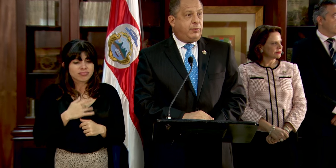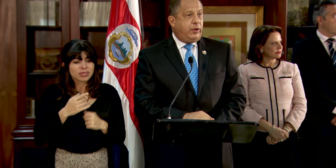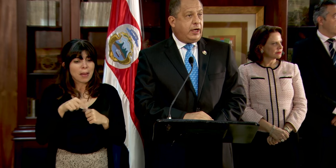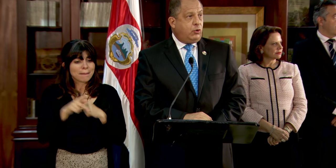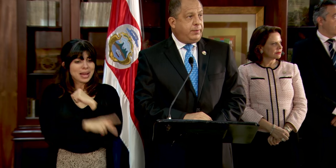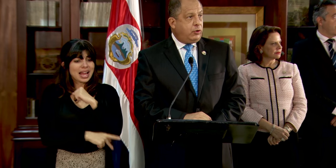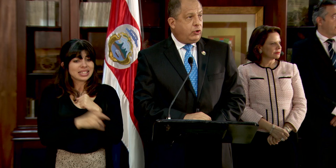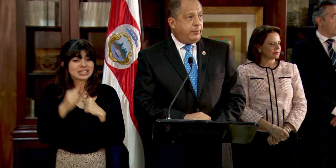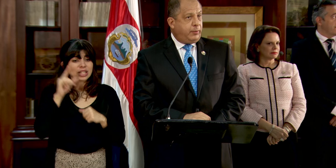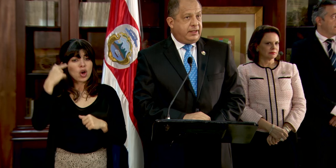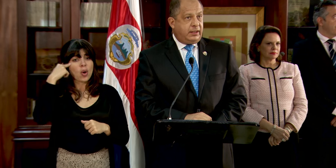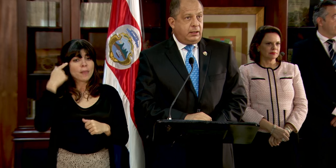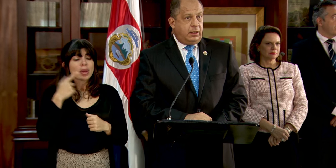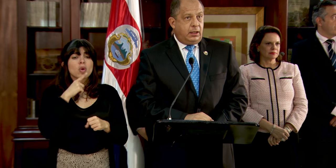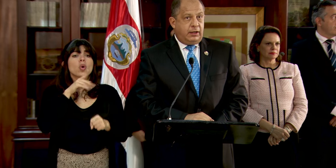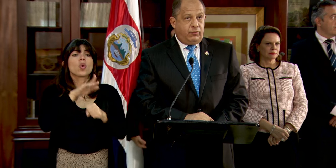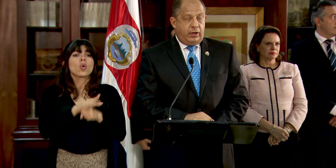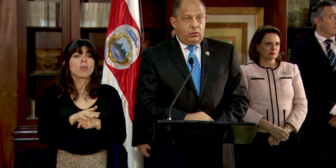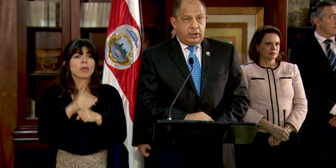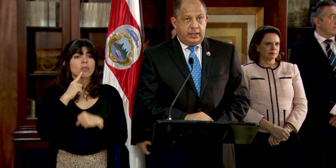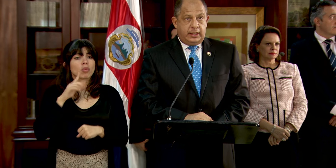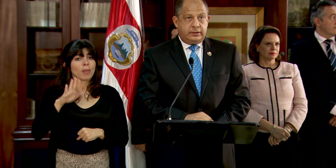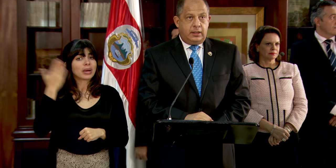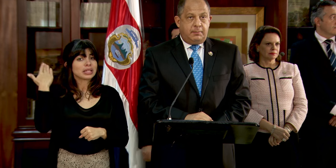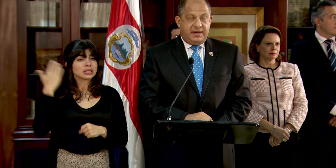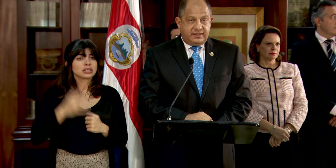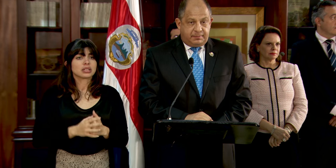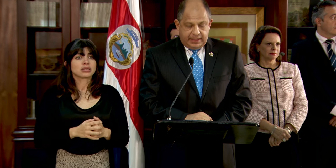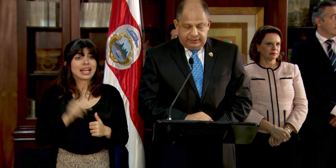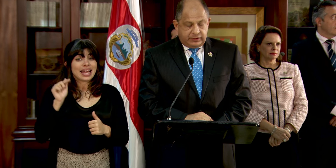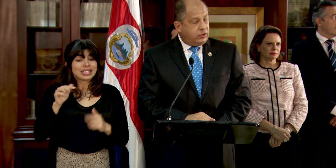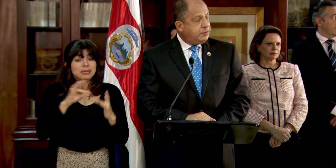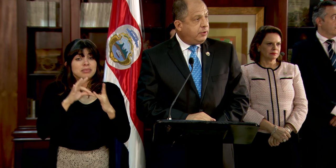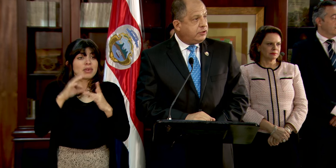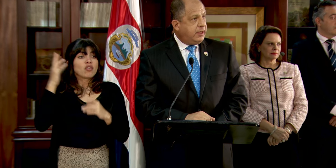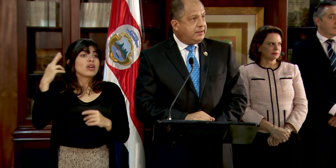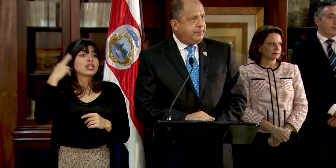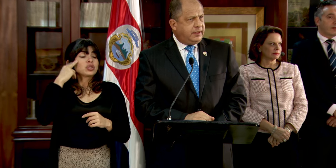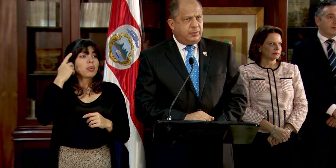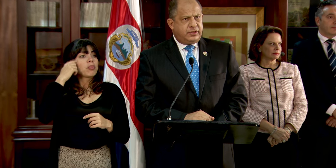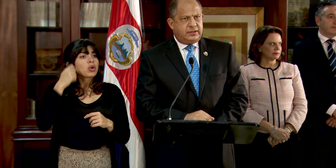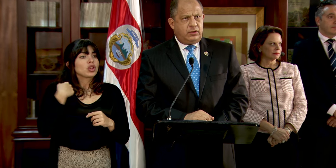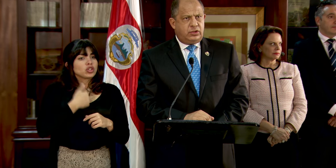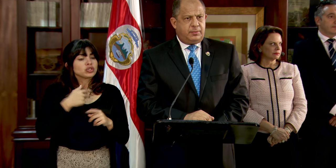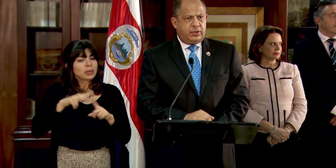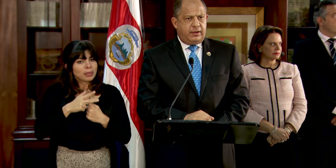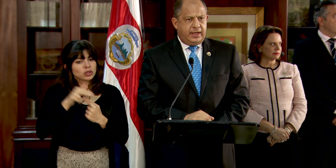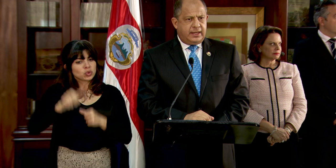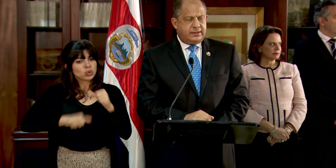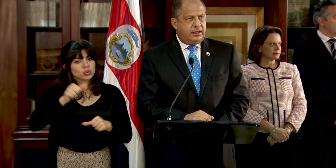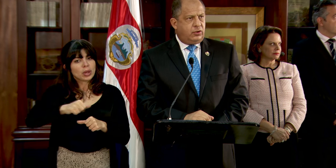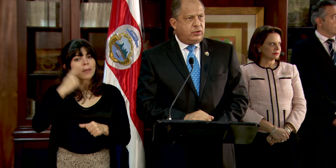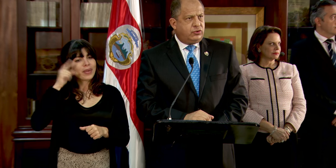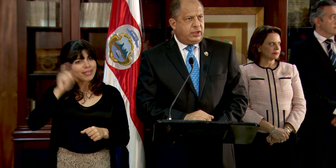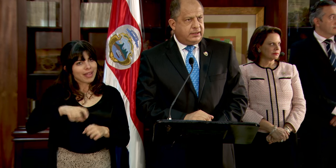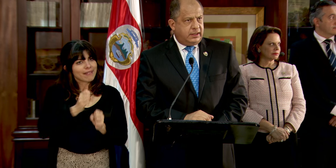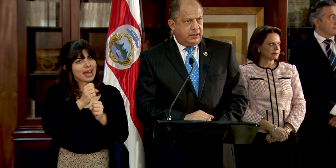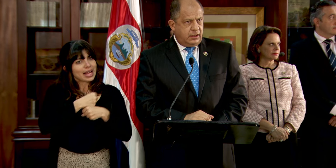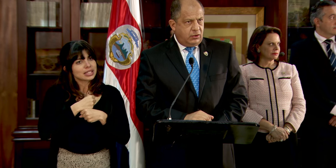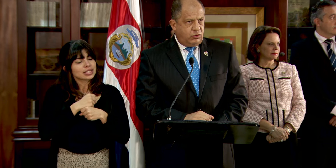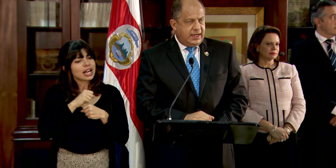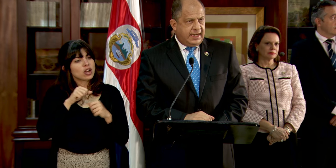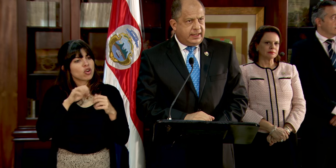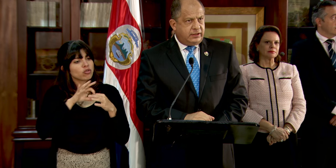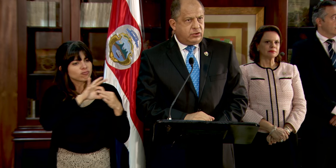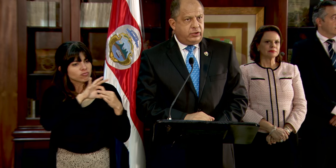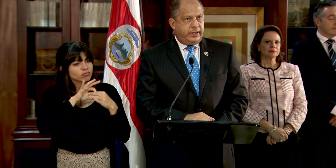Gobierno de la República cumple con lo que promete, que fue una de las principales razones por las cuales emprendimos esta lucha, porque había que hacerlo en consonancia